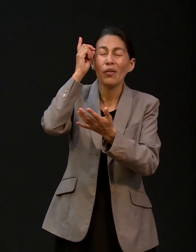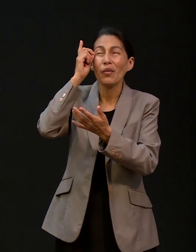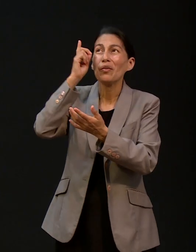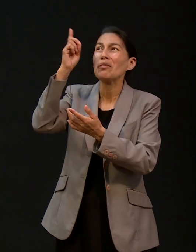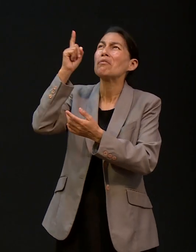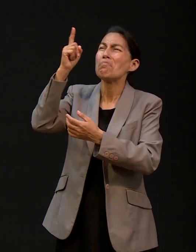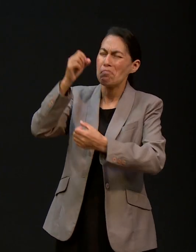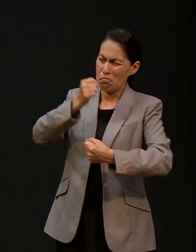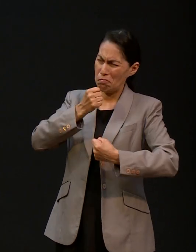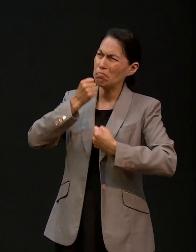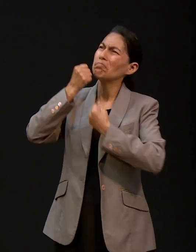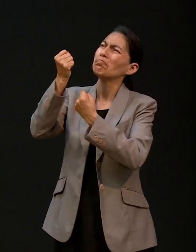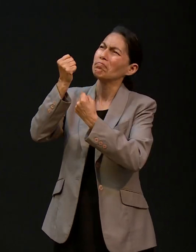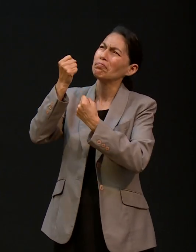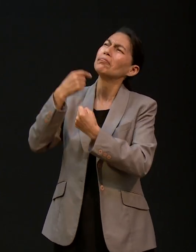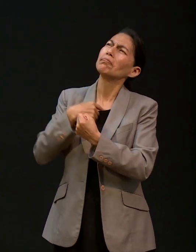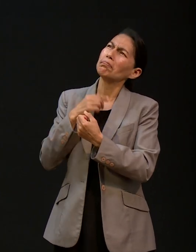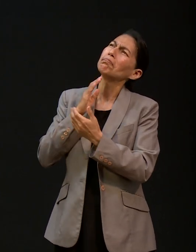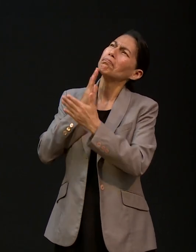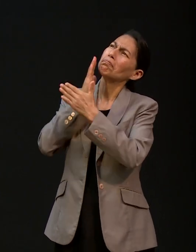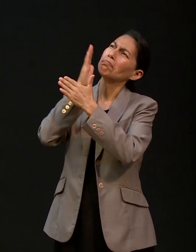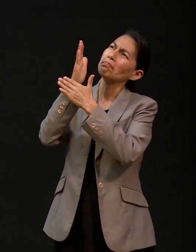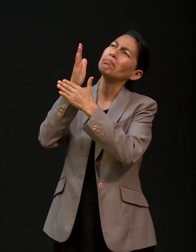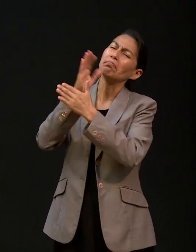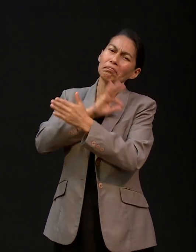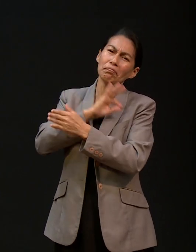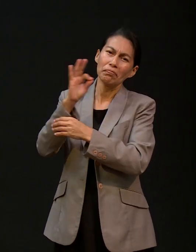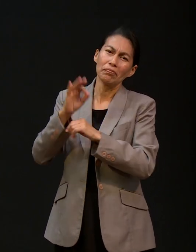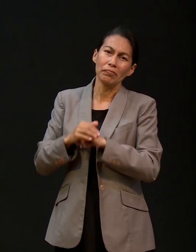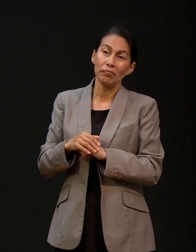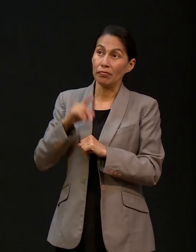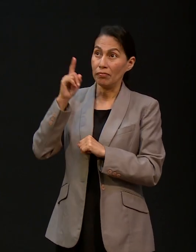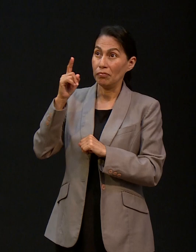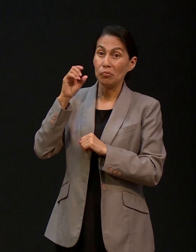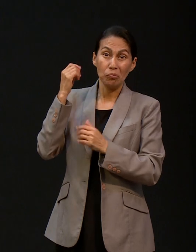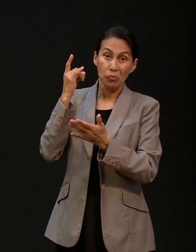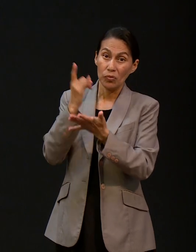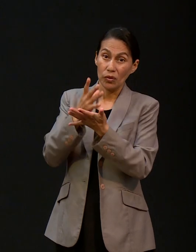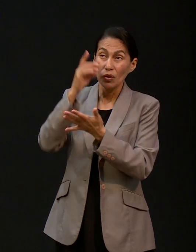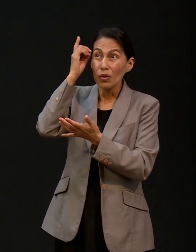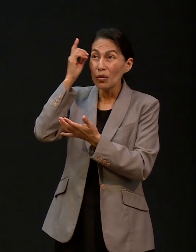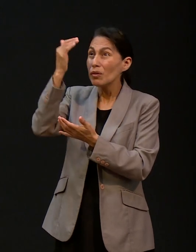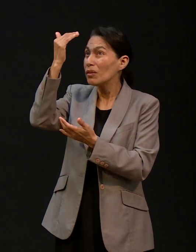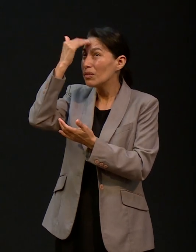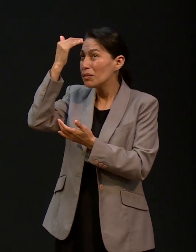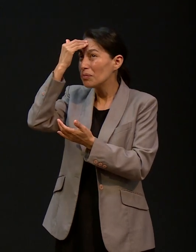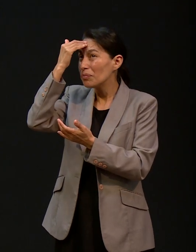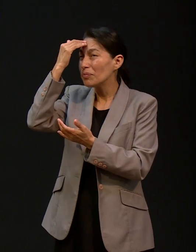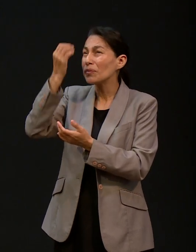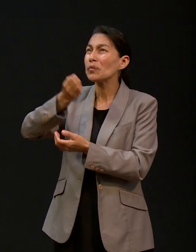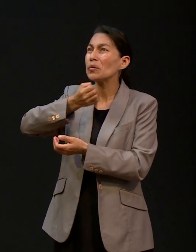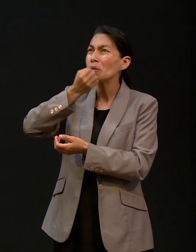al Dios a quien hemos conocido y a quien recurrimos en oración y recordamos